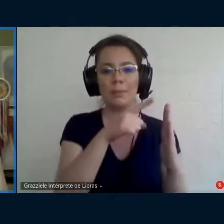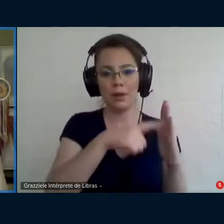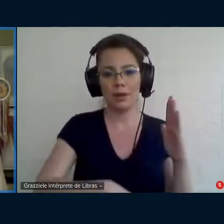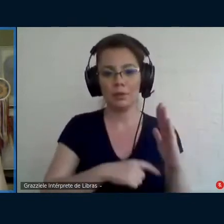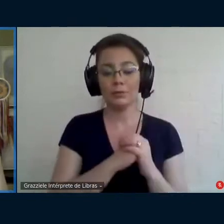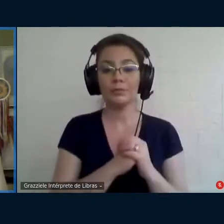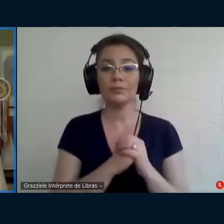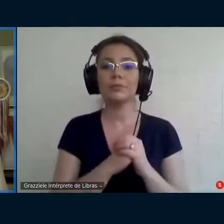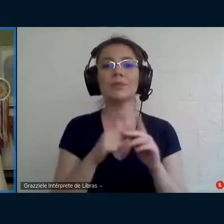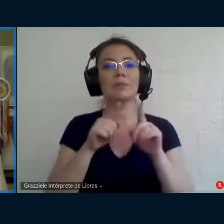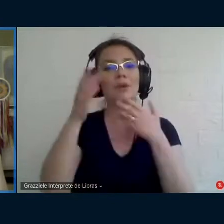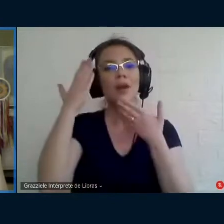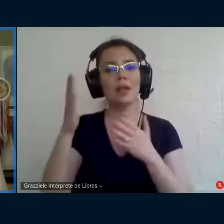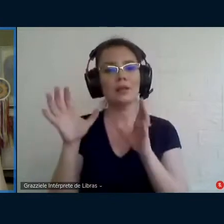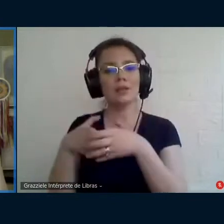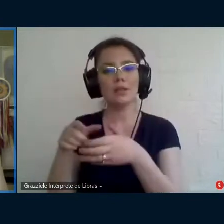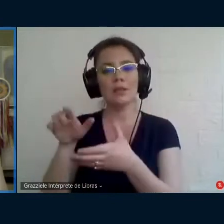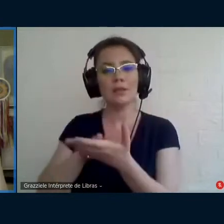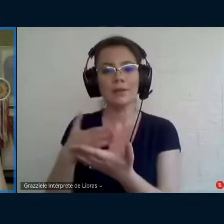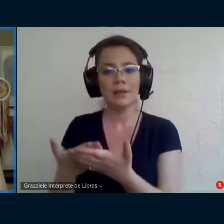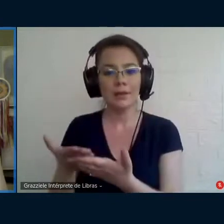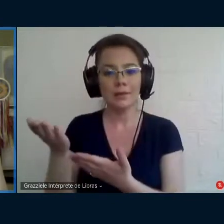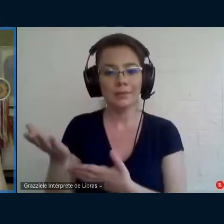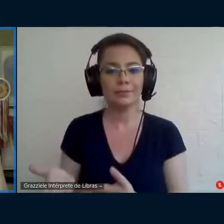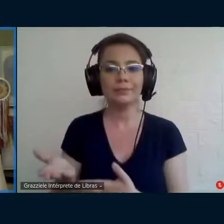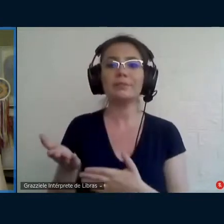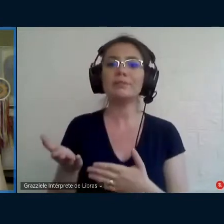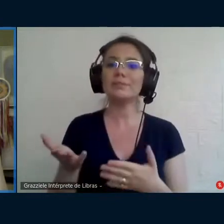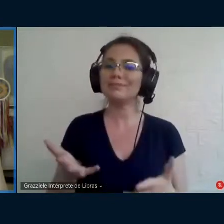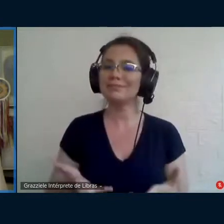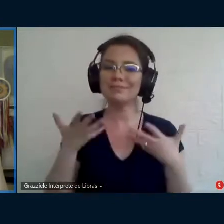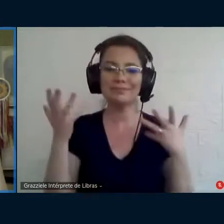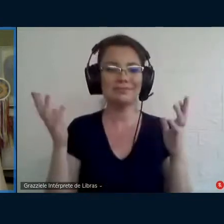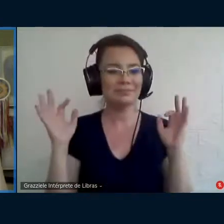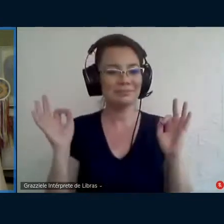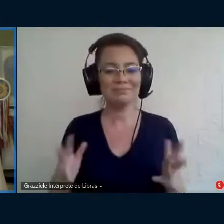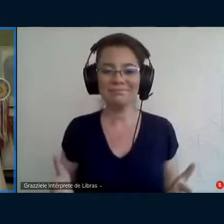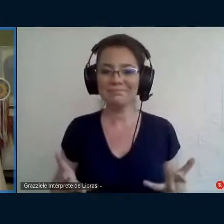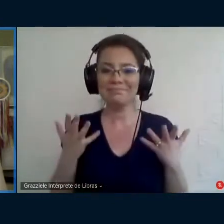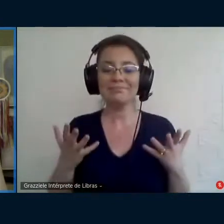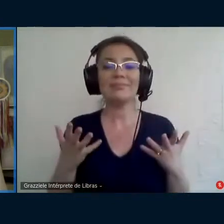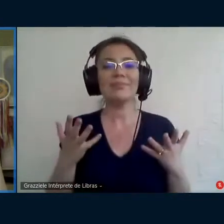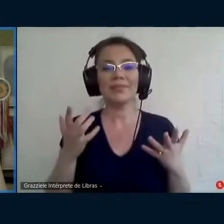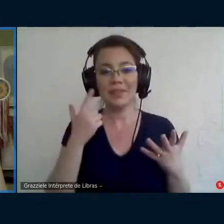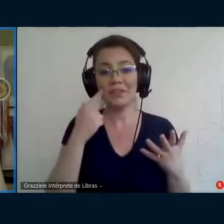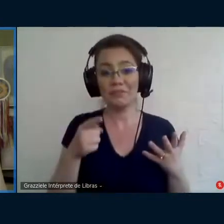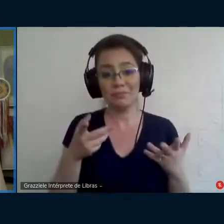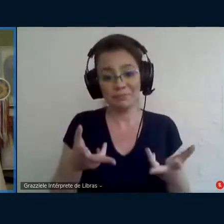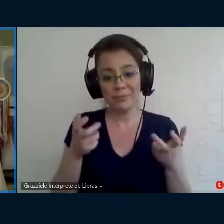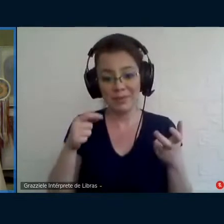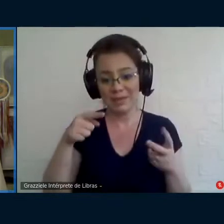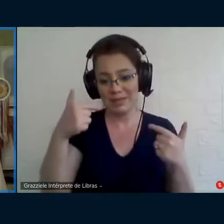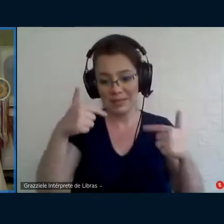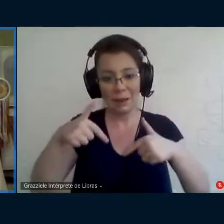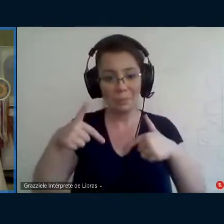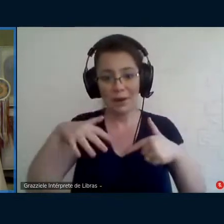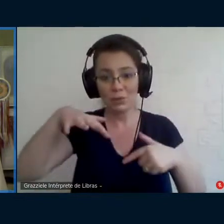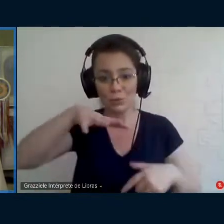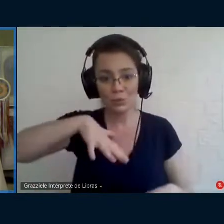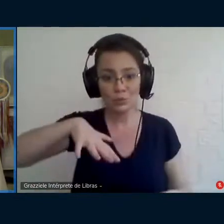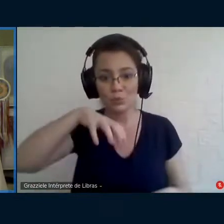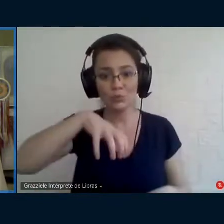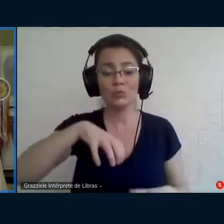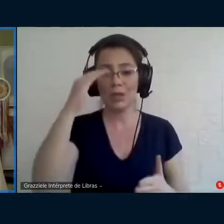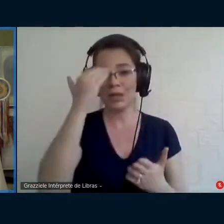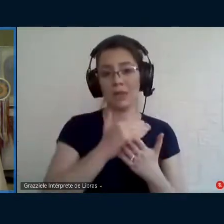muito à equipe de intérpretes, é uma alegria poder deixar esse trabalho acessível publicamente para tantas